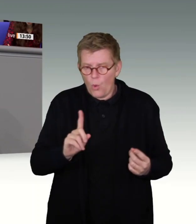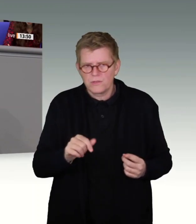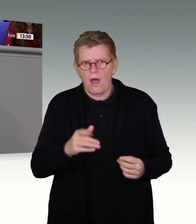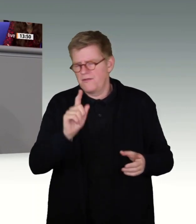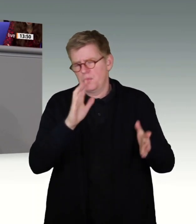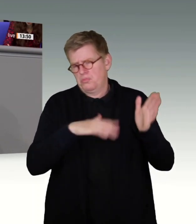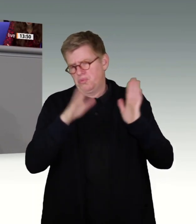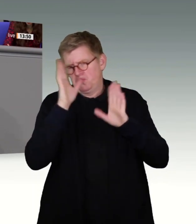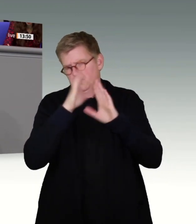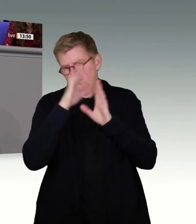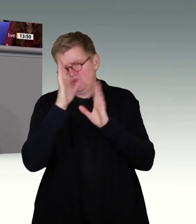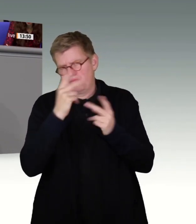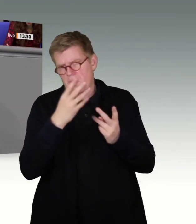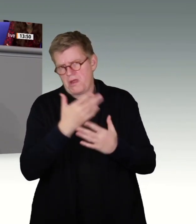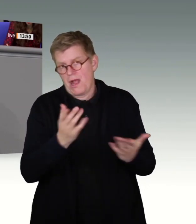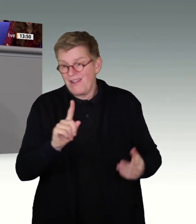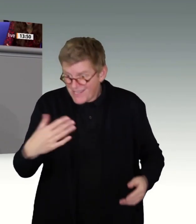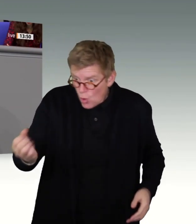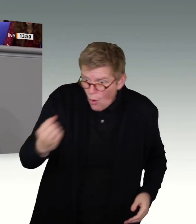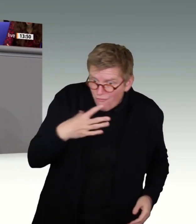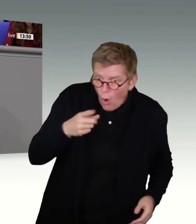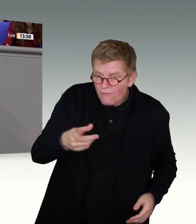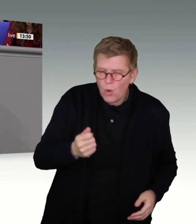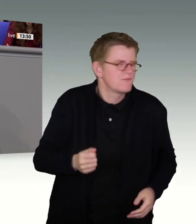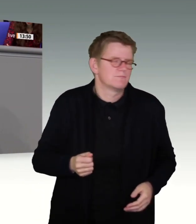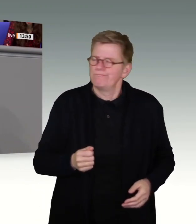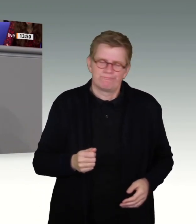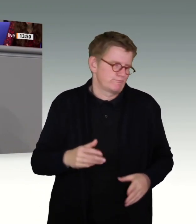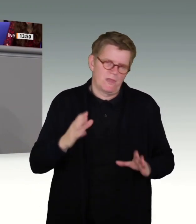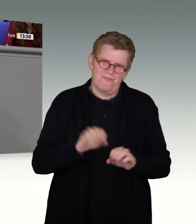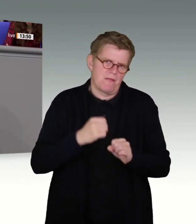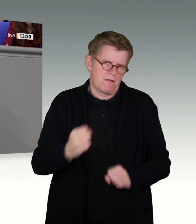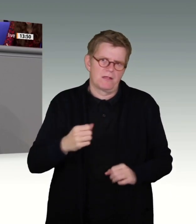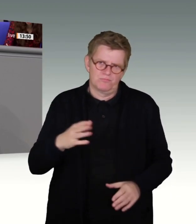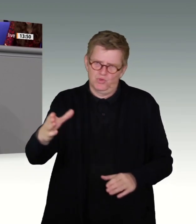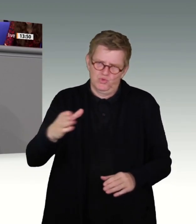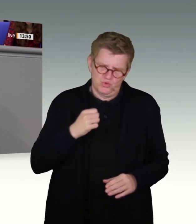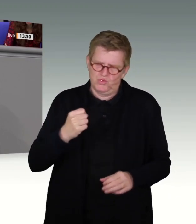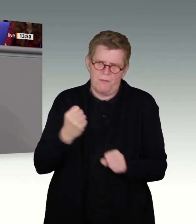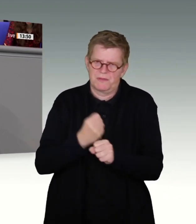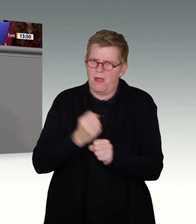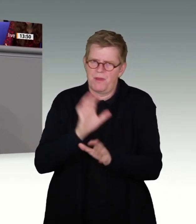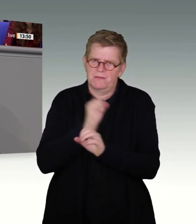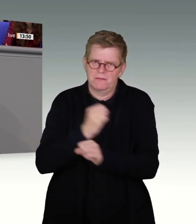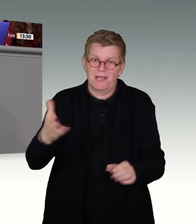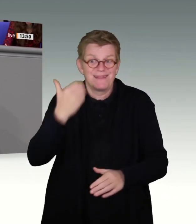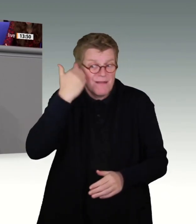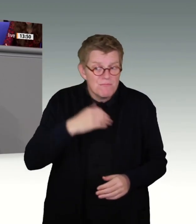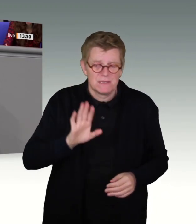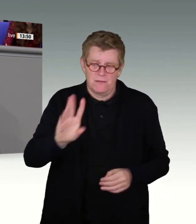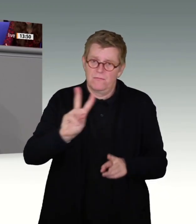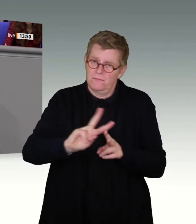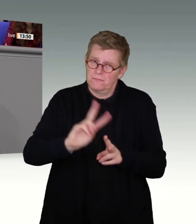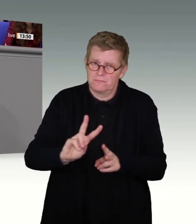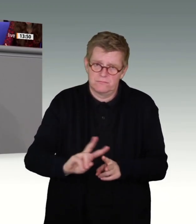das keine Grundlage, um nur in die Nähe einer gemeinsamen Arbeit oder Zustimmung zu kommen. Korrigieren Sie sich, meine Damen und Herren von der CDU, CSU, oder wir haben